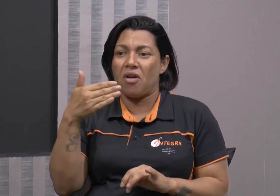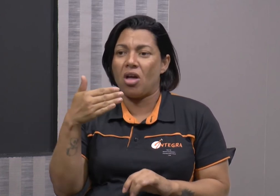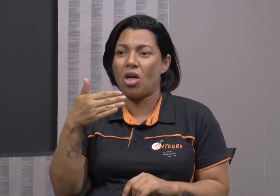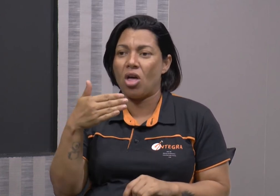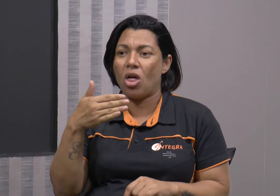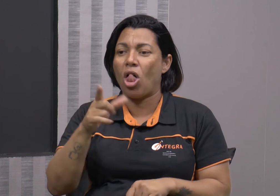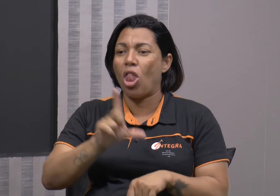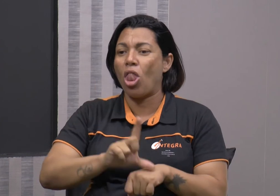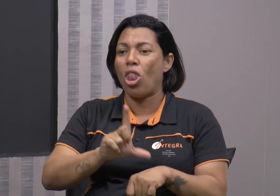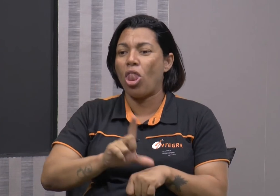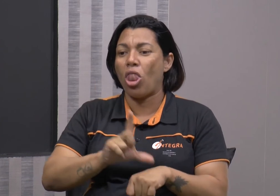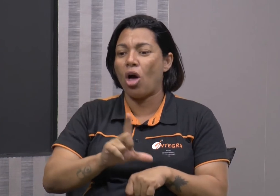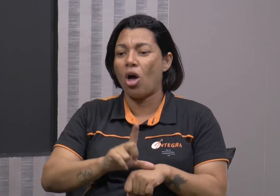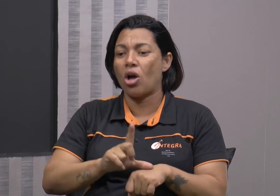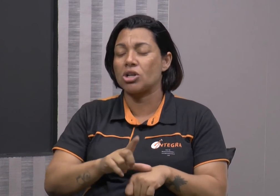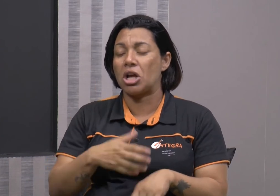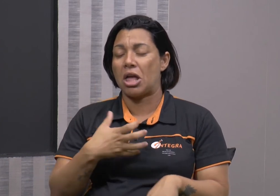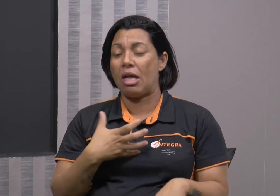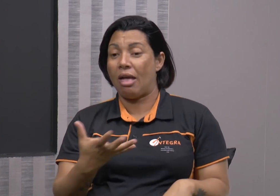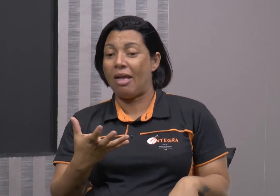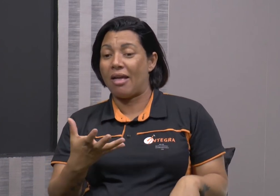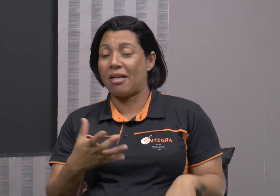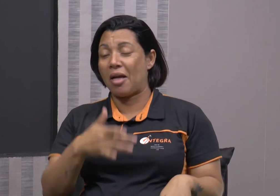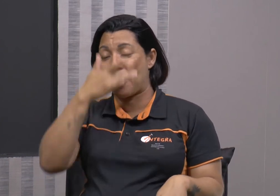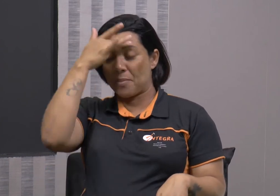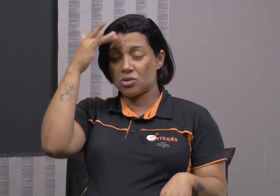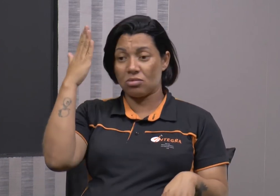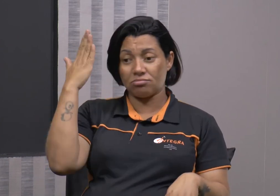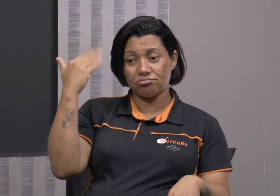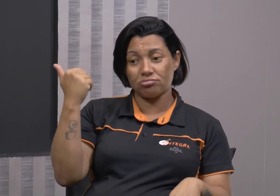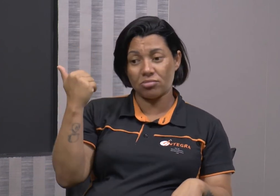tipo, e você quer ter um diferencial no seu negócio.